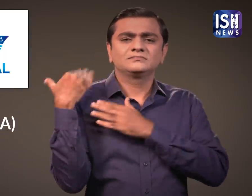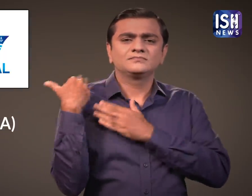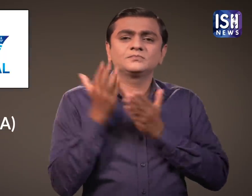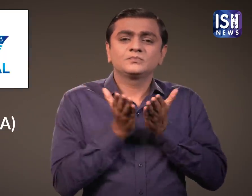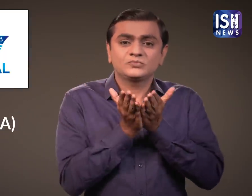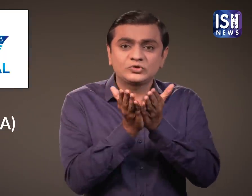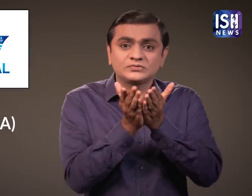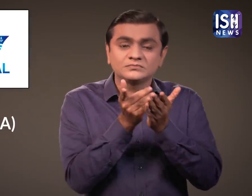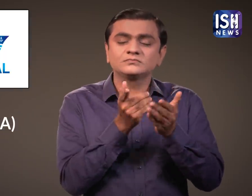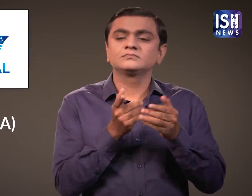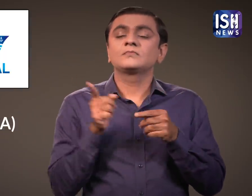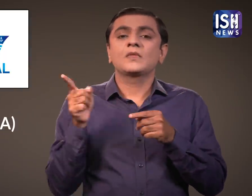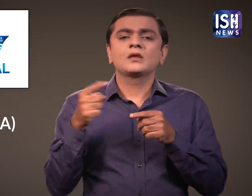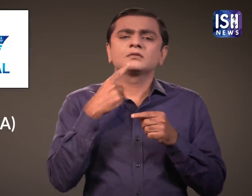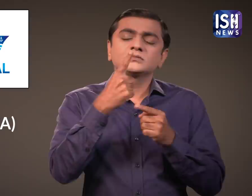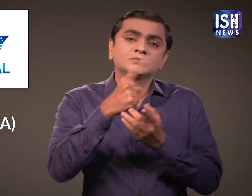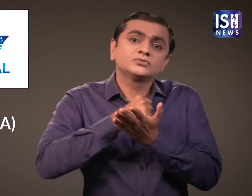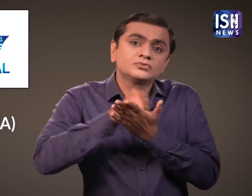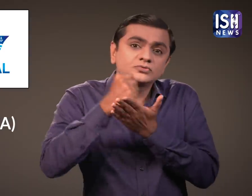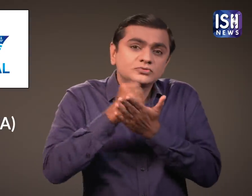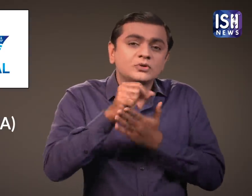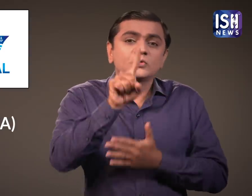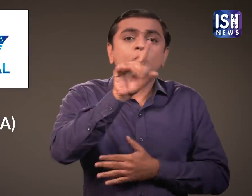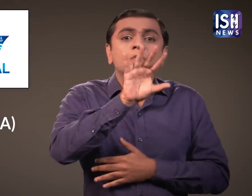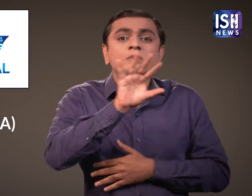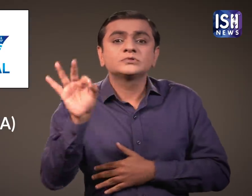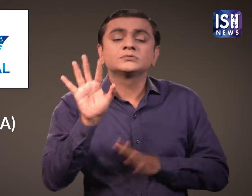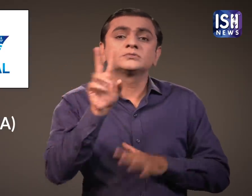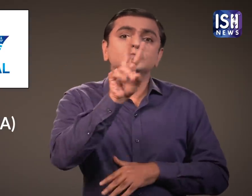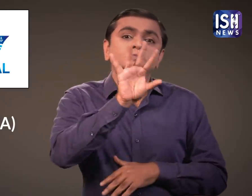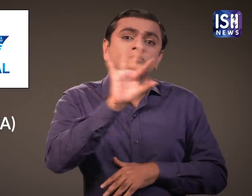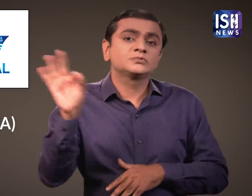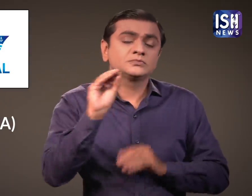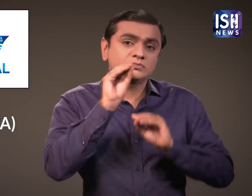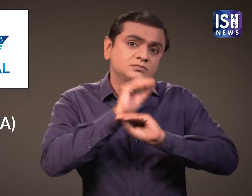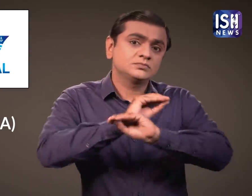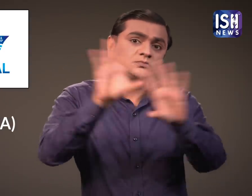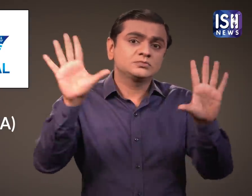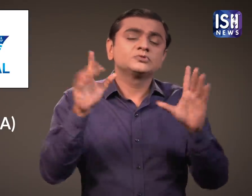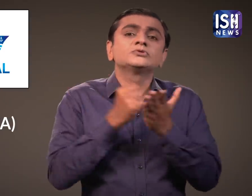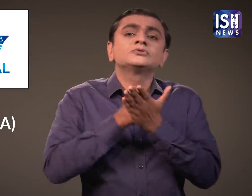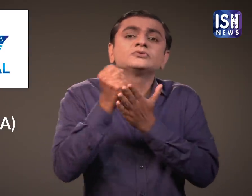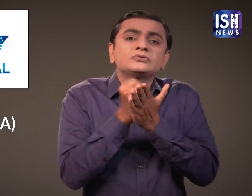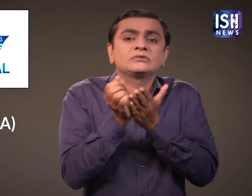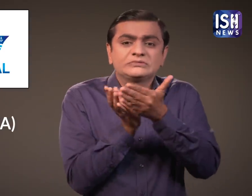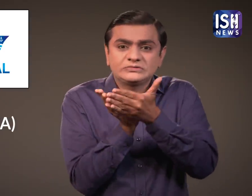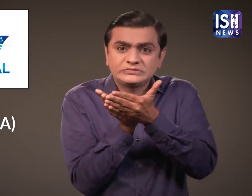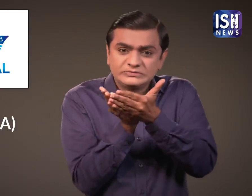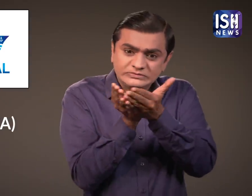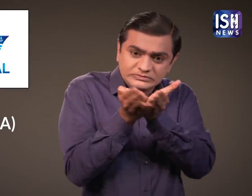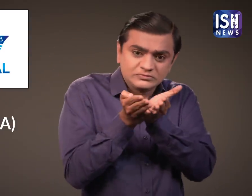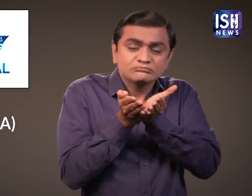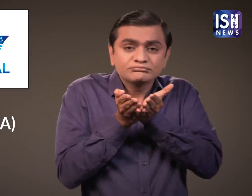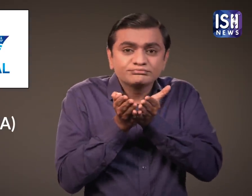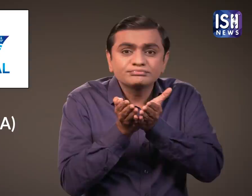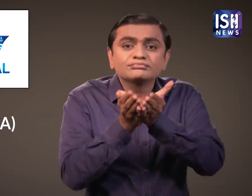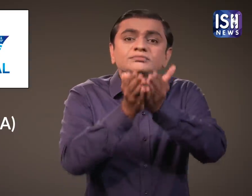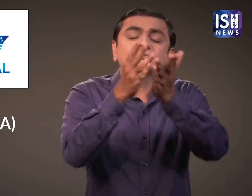स्वेज नहर प्रदिकरण ने कहा कि जहाज को निकालने में कुछ सप्ता लगेंगे। वे